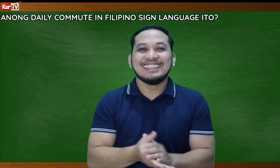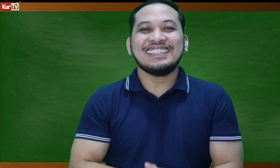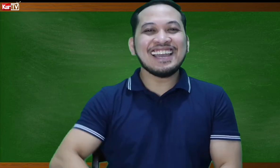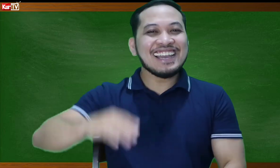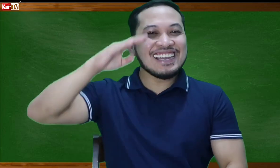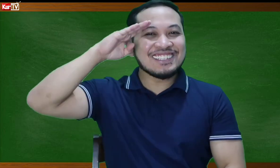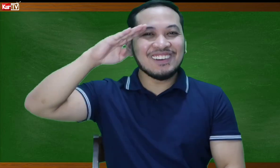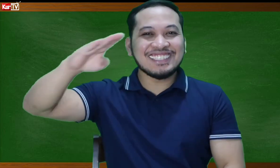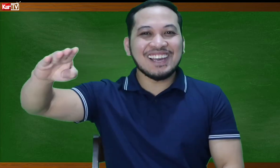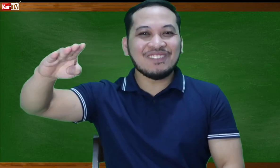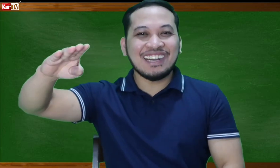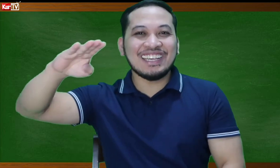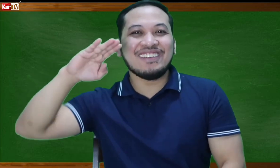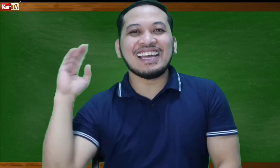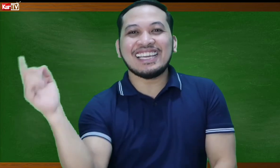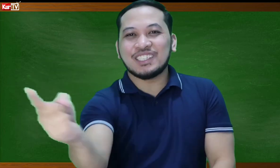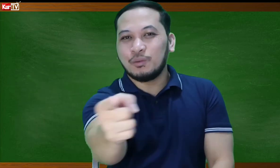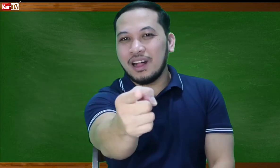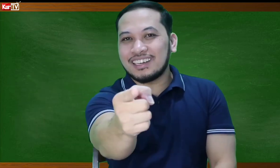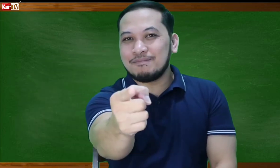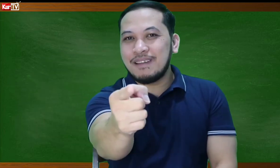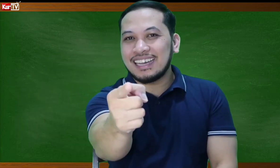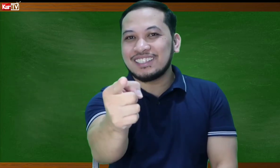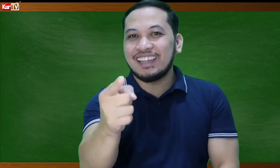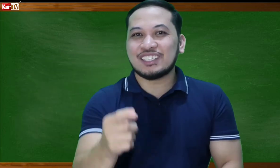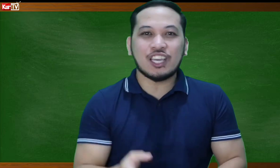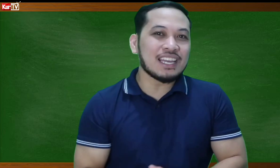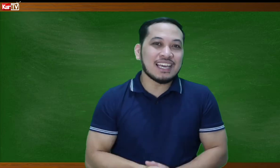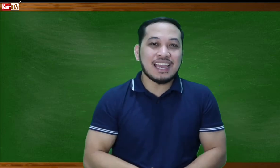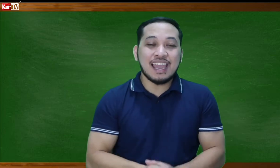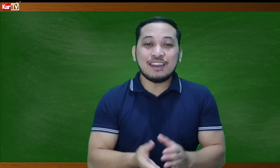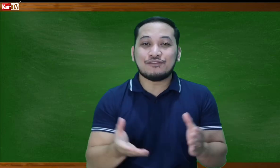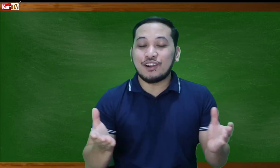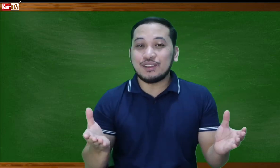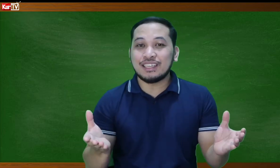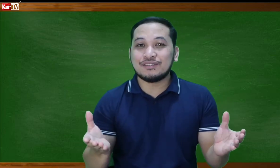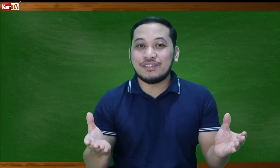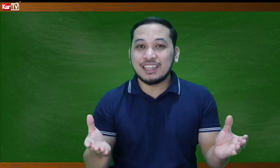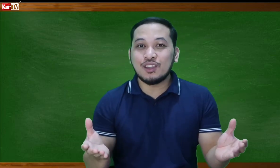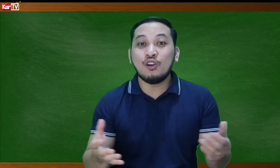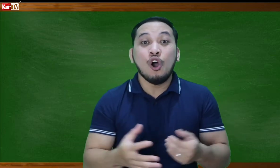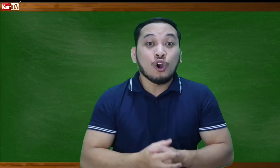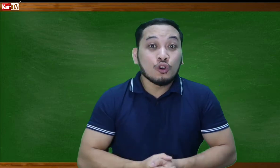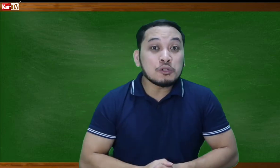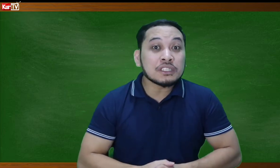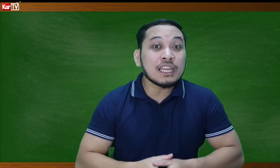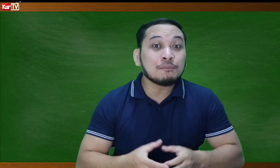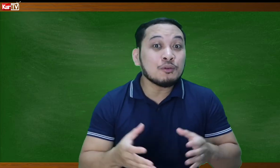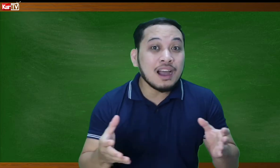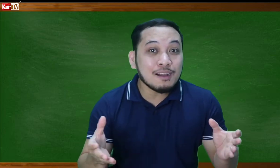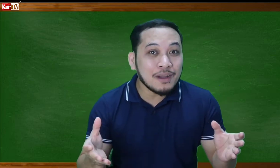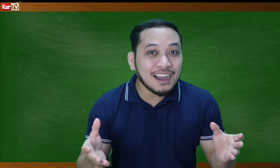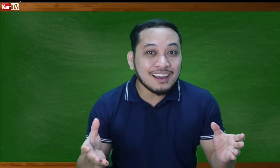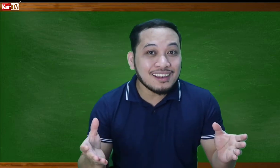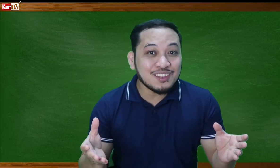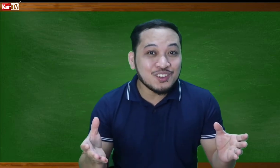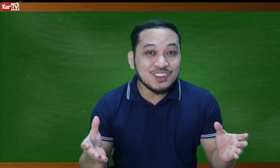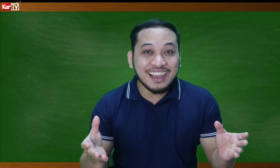Yes! What's up, Cardi Venetics? Welcome back to my channel. And for today's video, kumusta na po ba ang pag-aaral ninyo ng